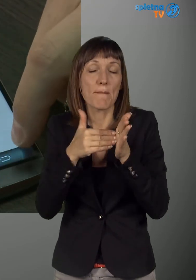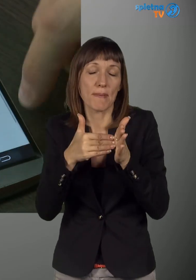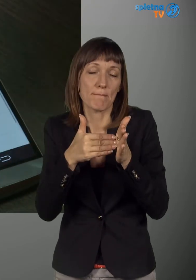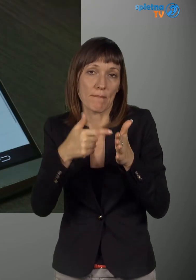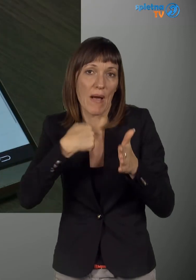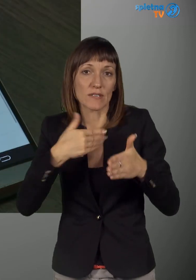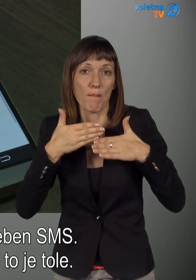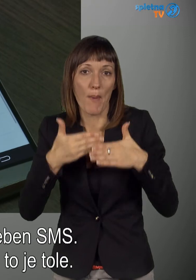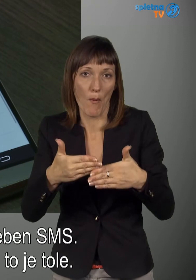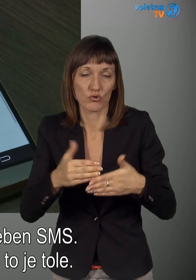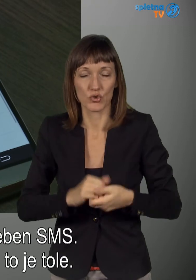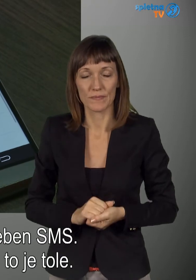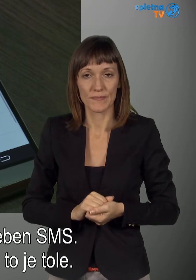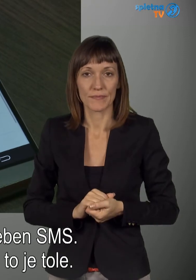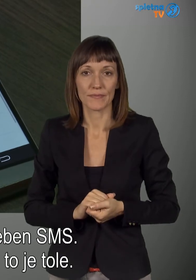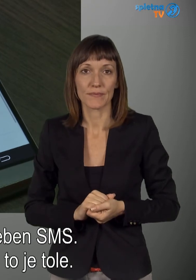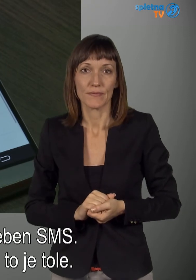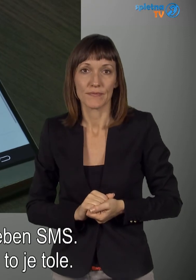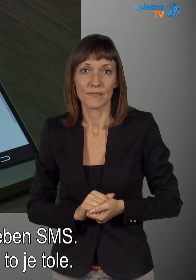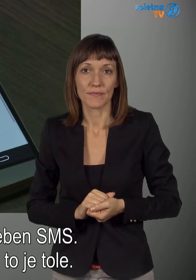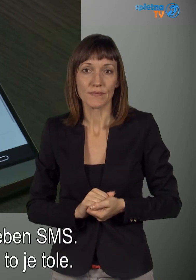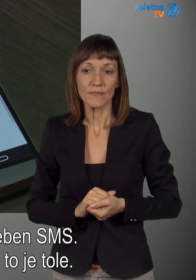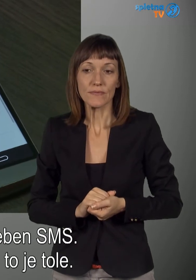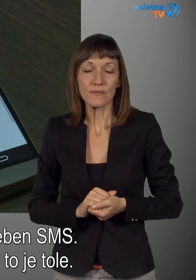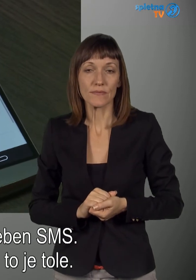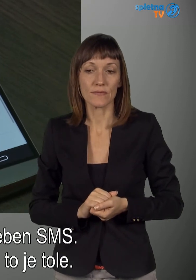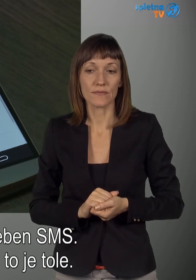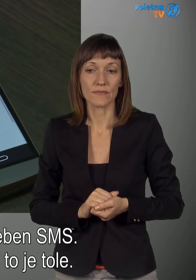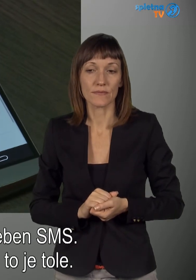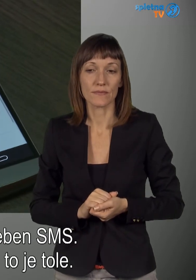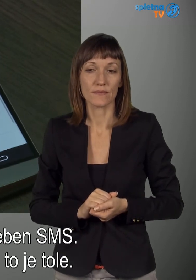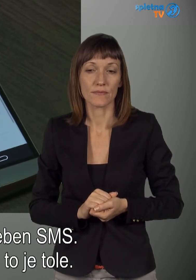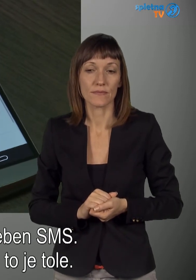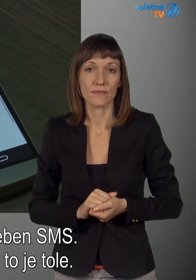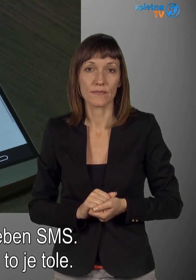In potem se dobi en poseben SMS.